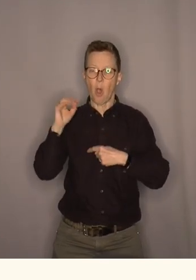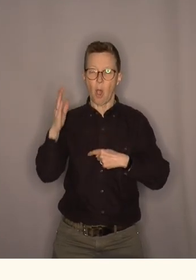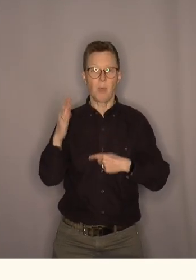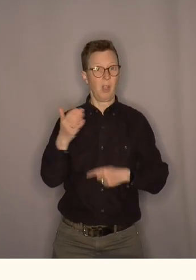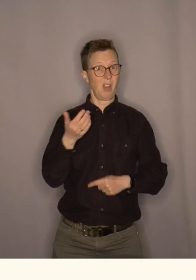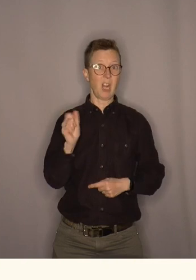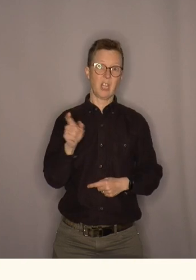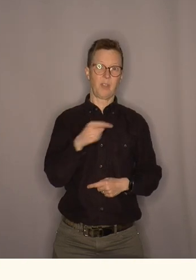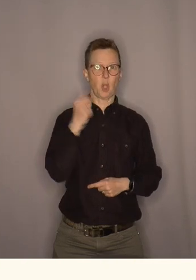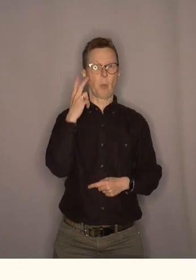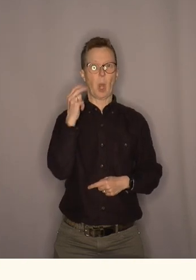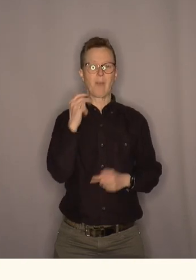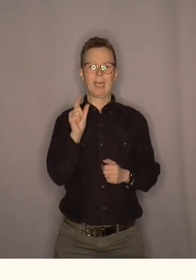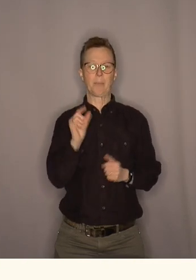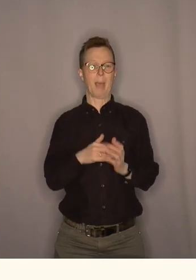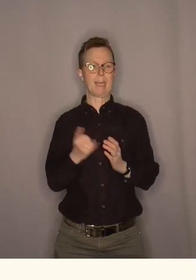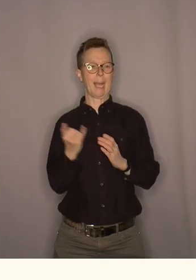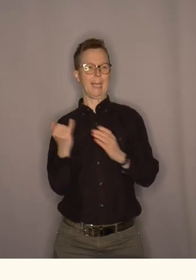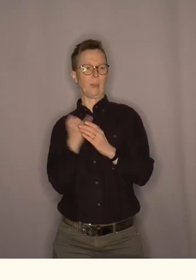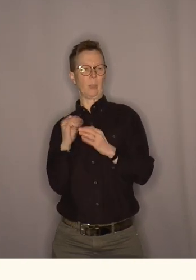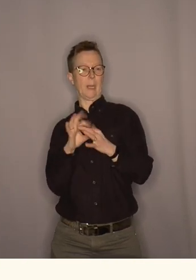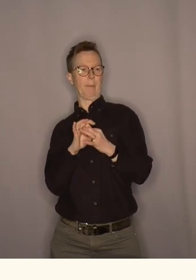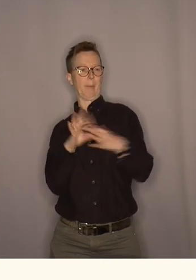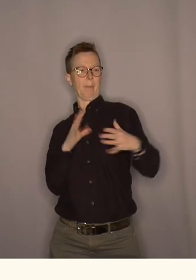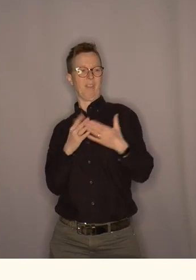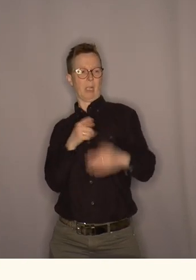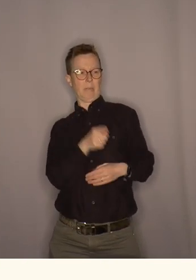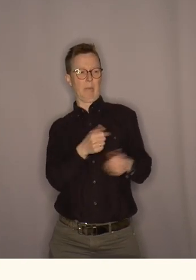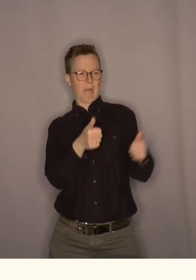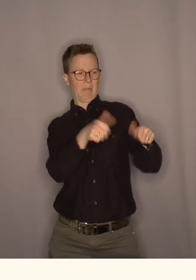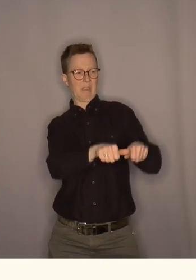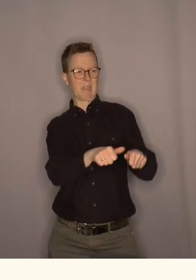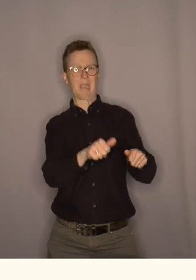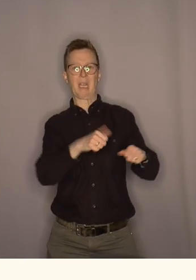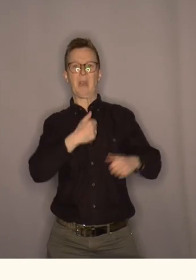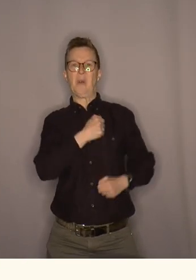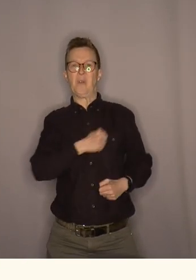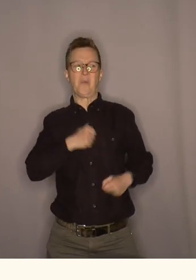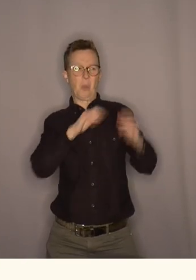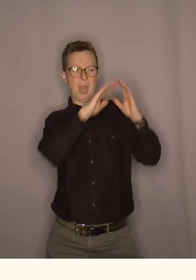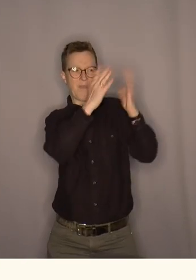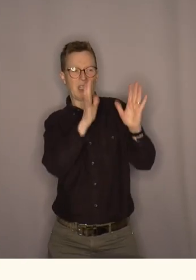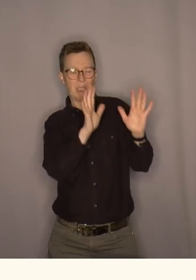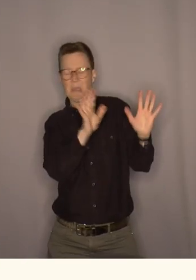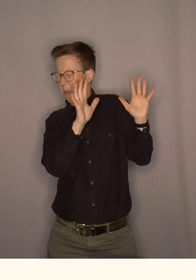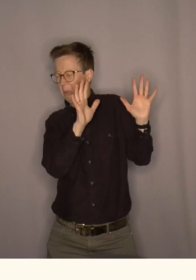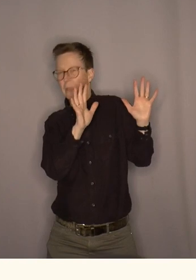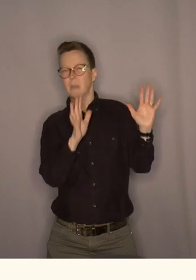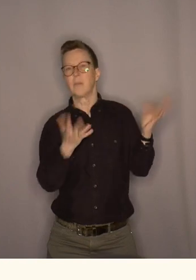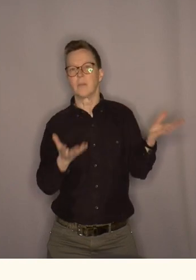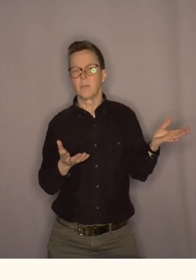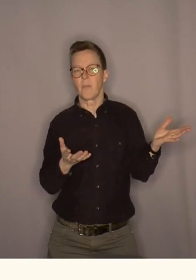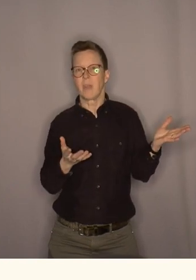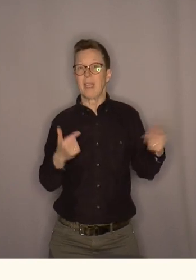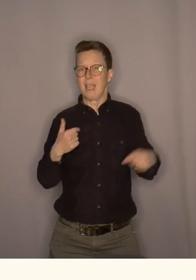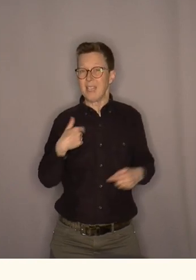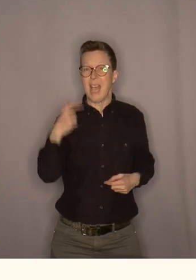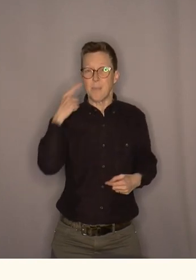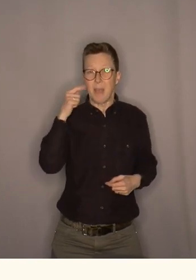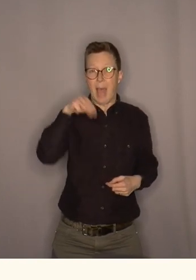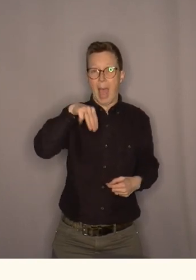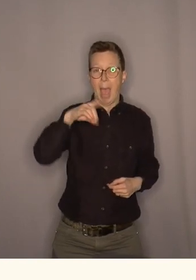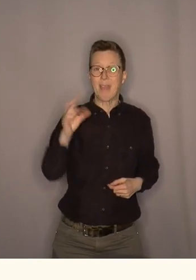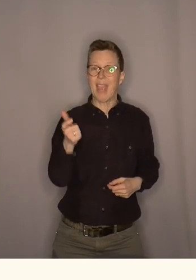at kanskje vi skal forsøke å isolere oss litt mer fra denne vanskelige og vonde verden utenfor oss. Jeg mener at